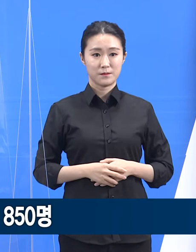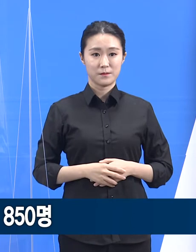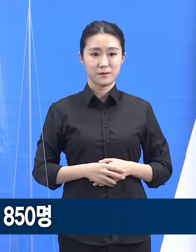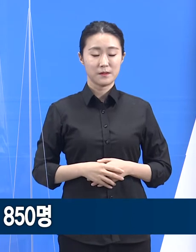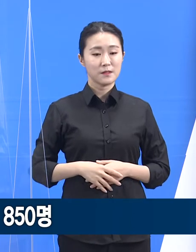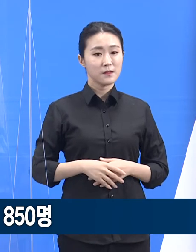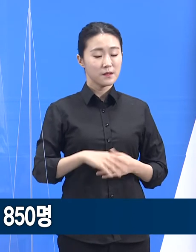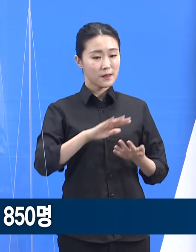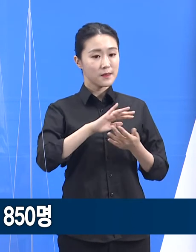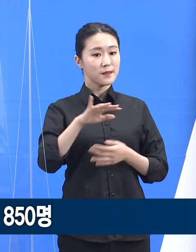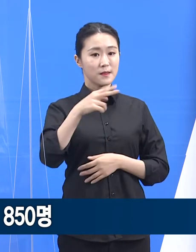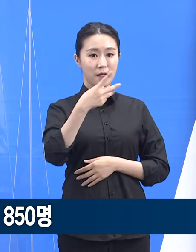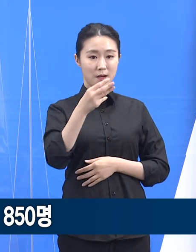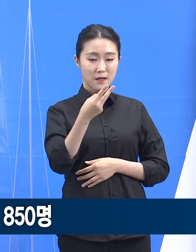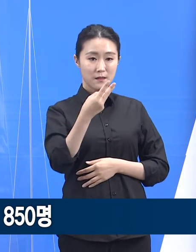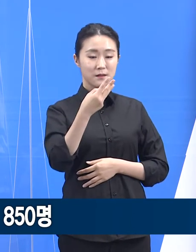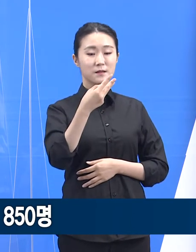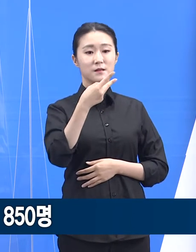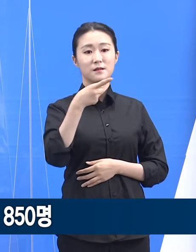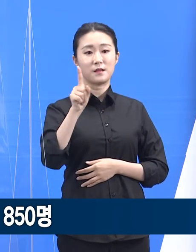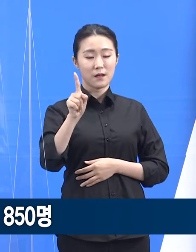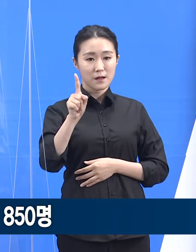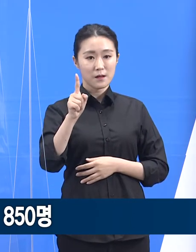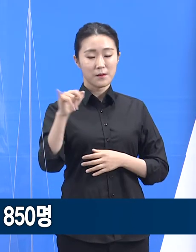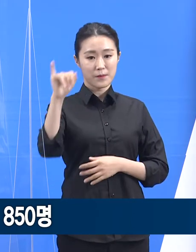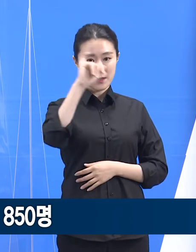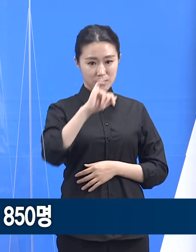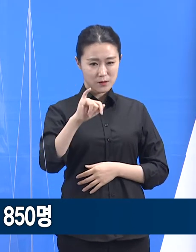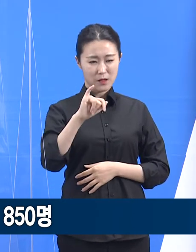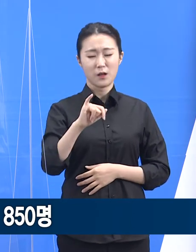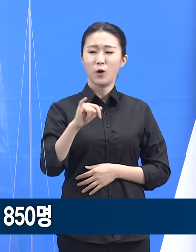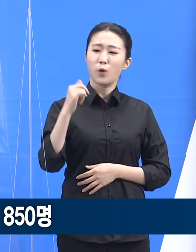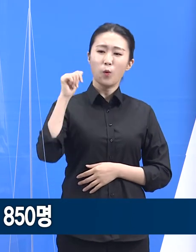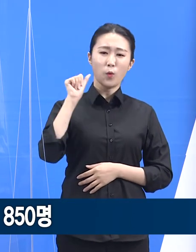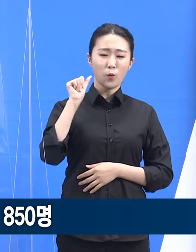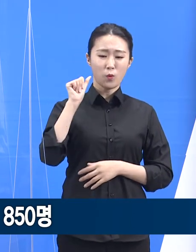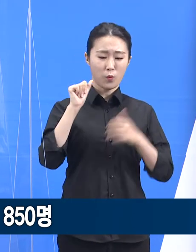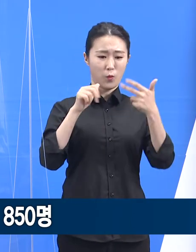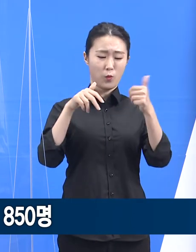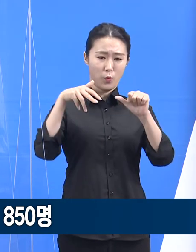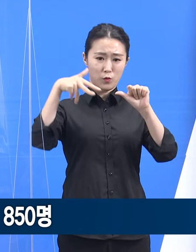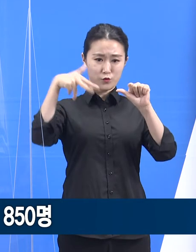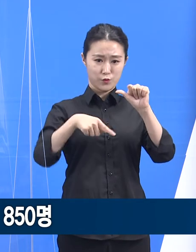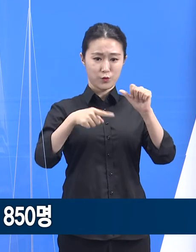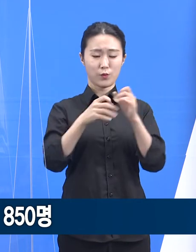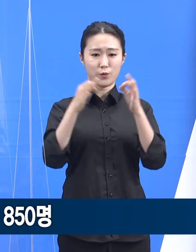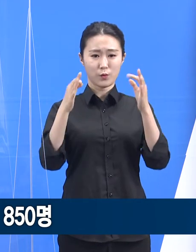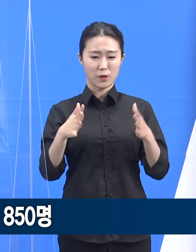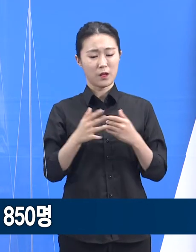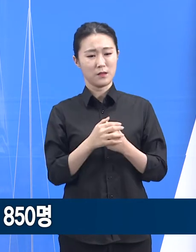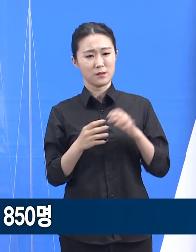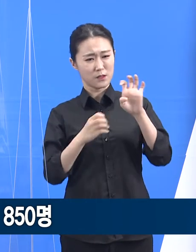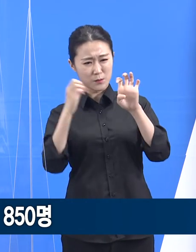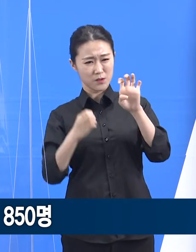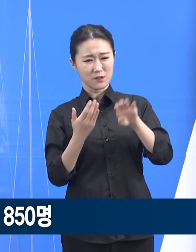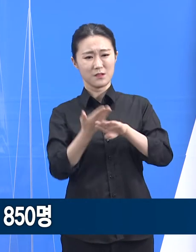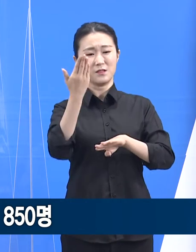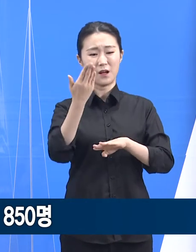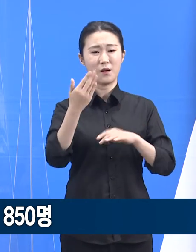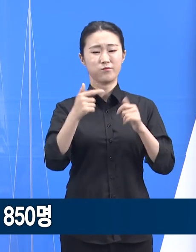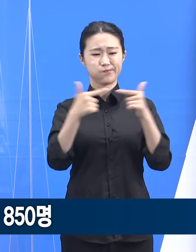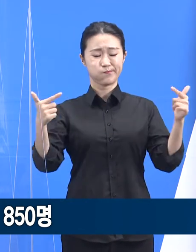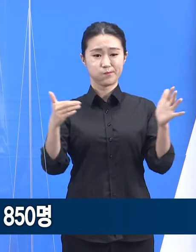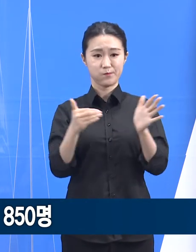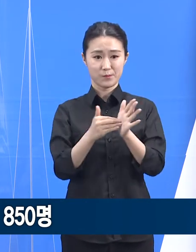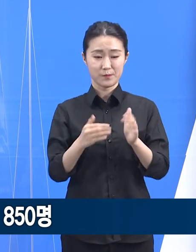최근 5주 사이에 40% 이상 증가했습니다. 이는 7월 3주차 데이터로 지금 현재는